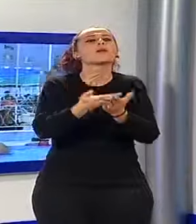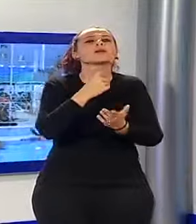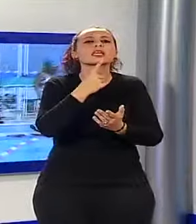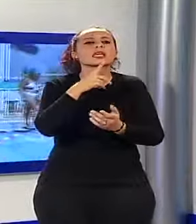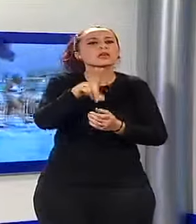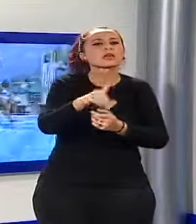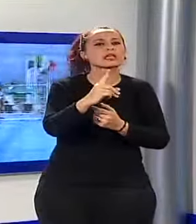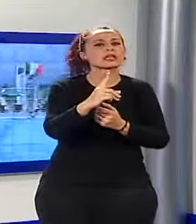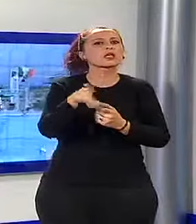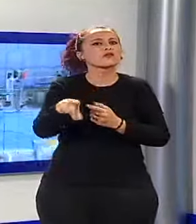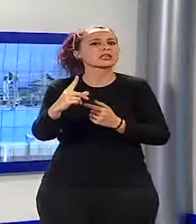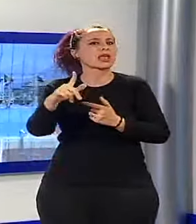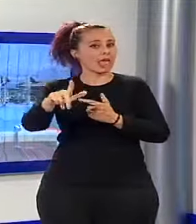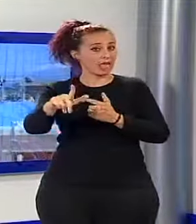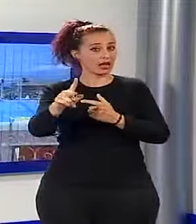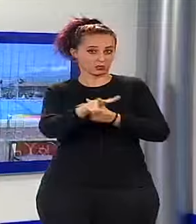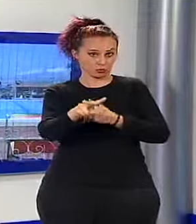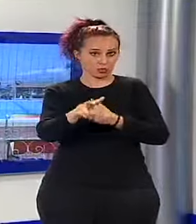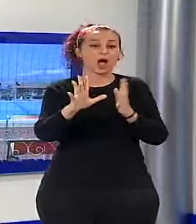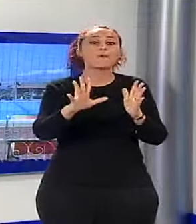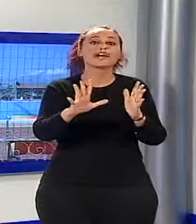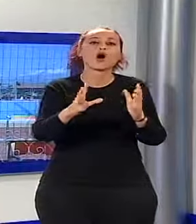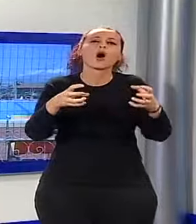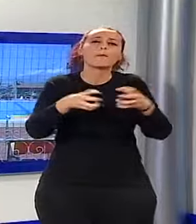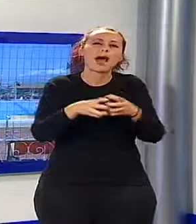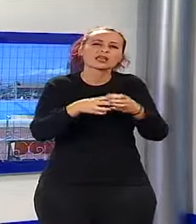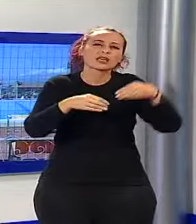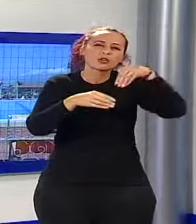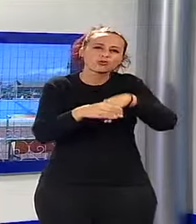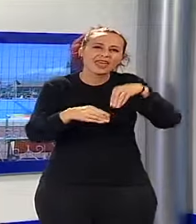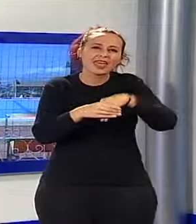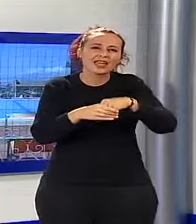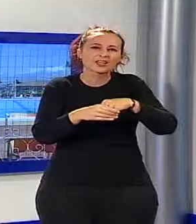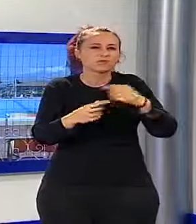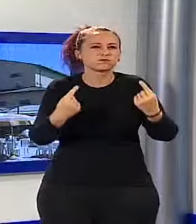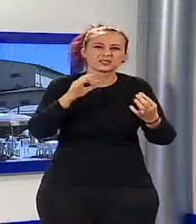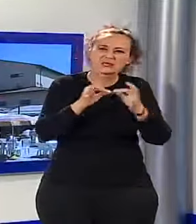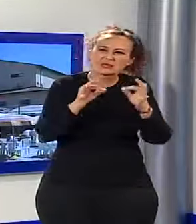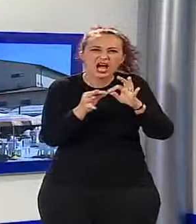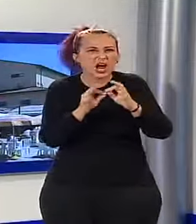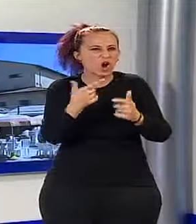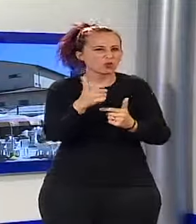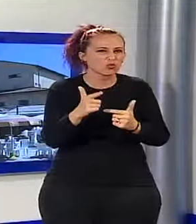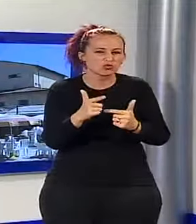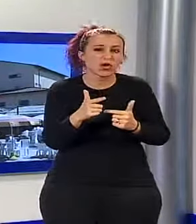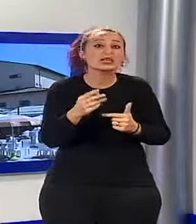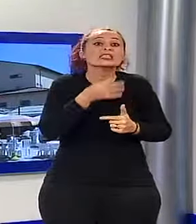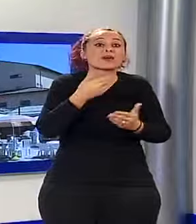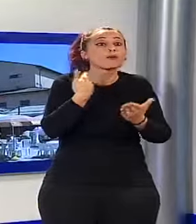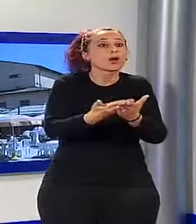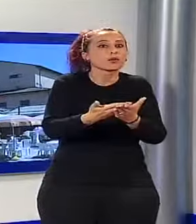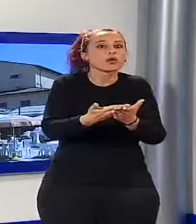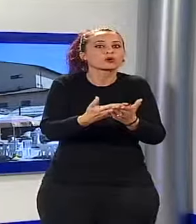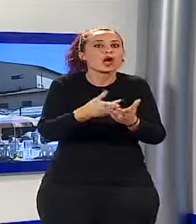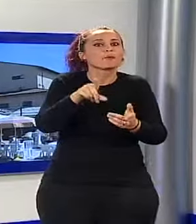Se nonché a seguito di pressioni interne al partito, i firmatari PD hanno ritirato i loro nominativi, con il rischio che di fatto l